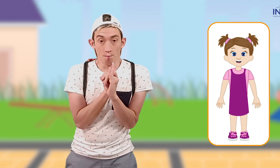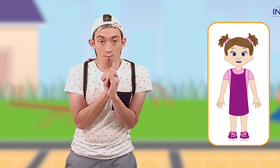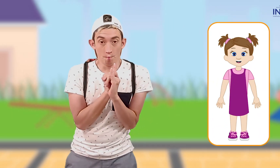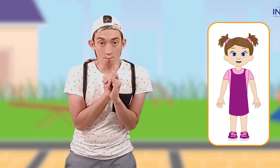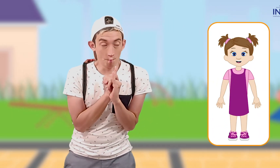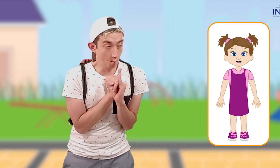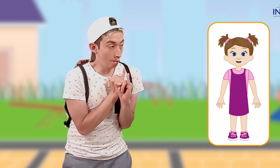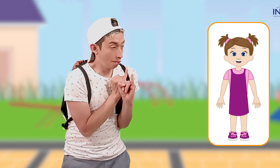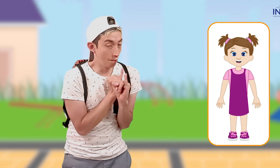Así...